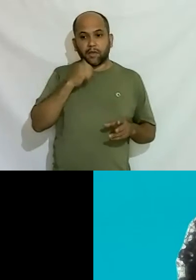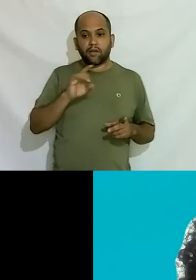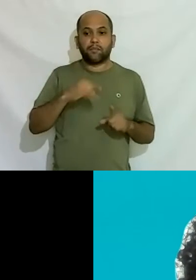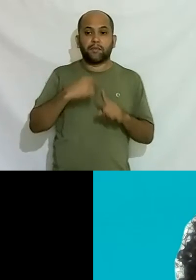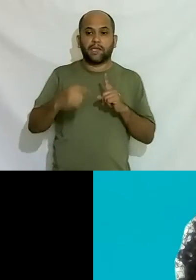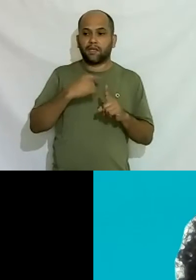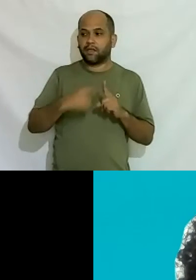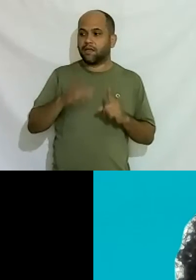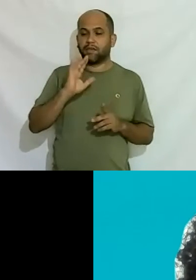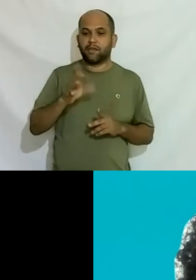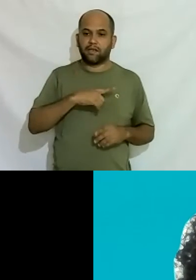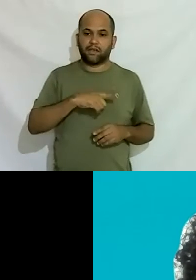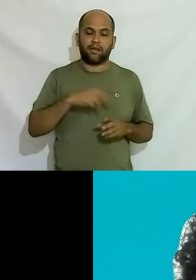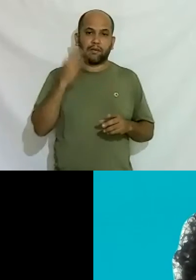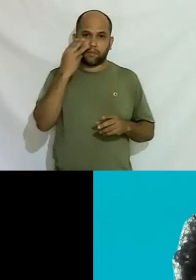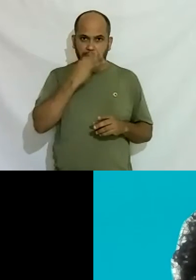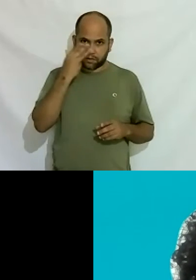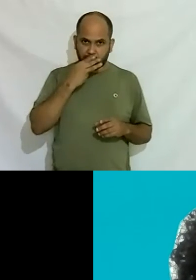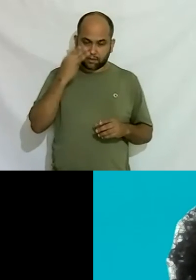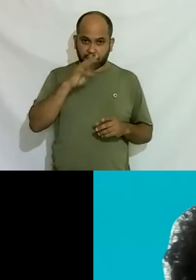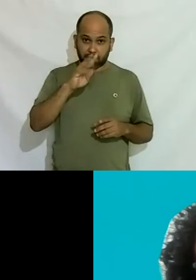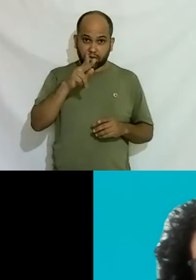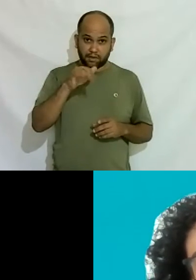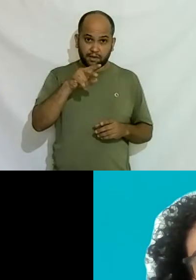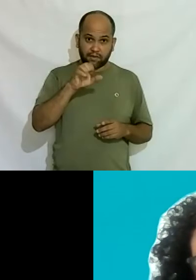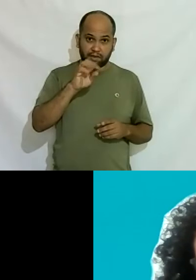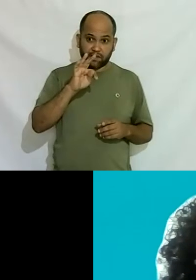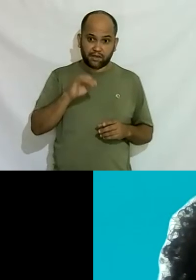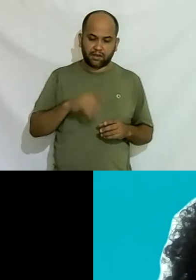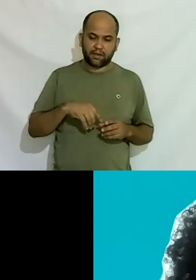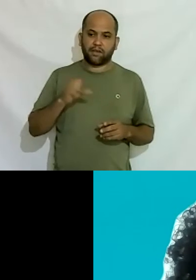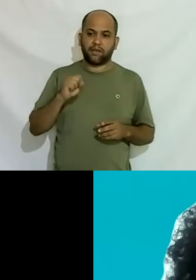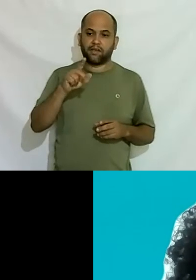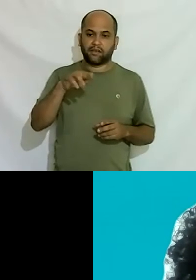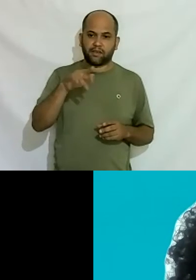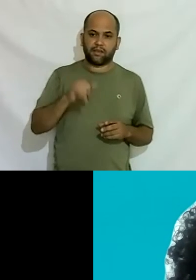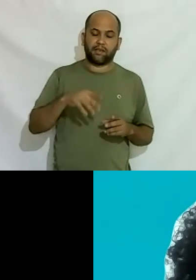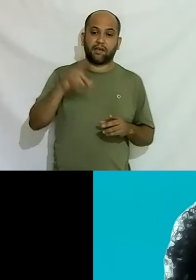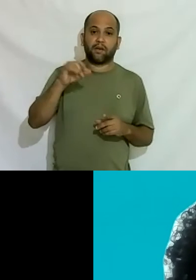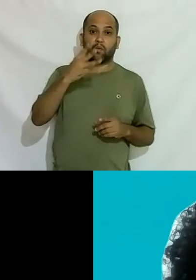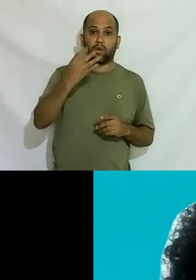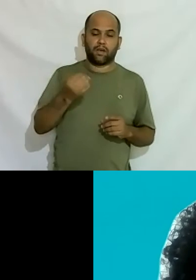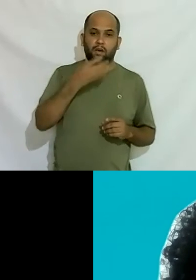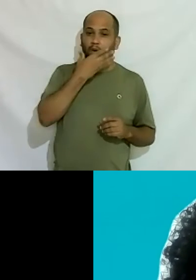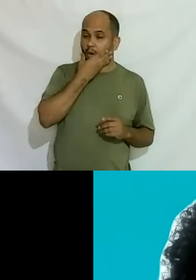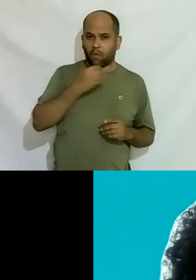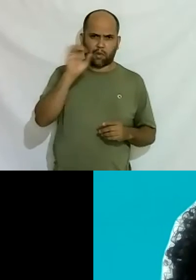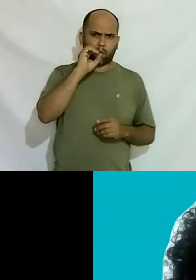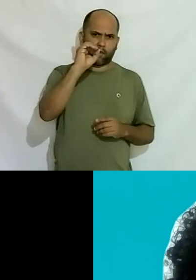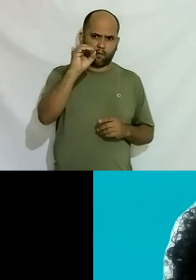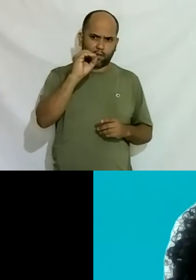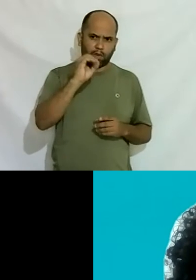ou está na prostituição das travestis das transsexuals cai pra 40 e homem trans nenhum então